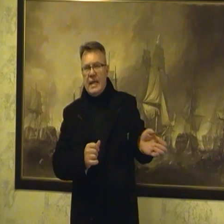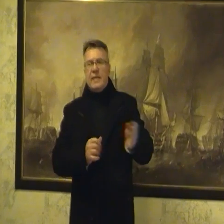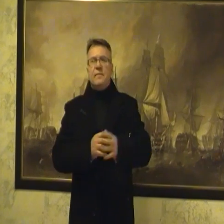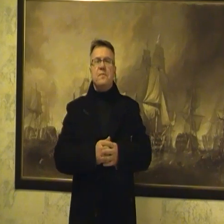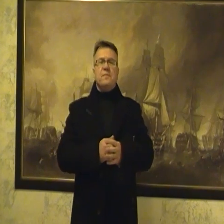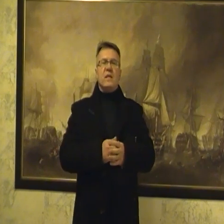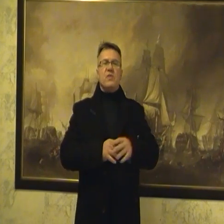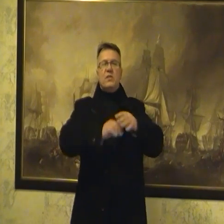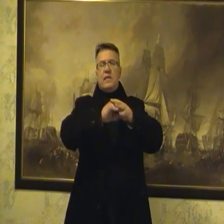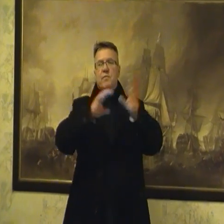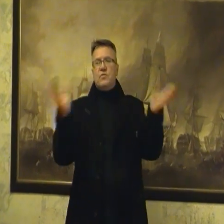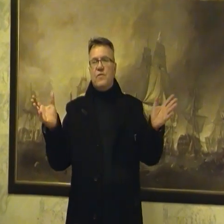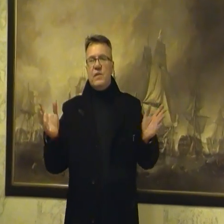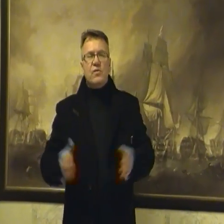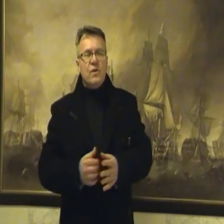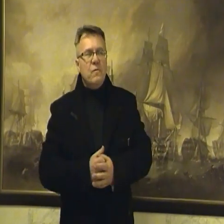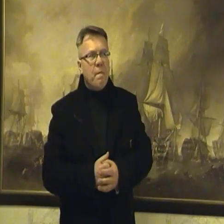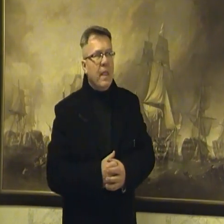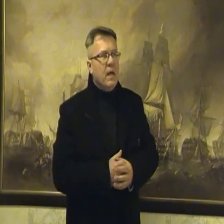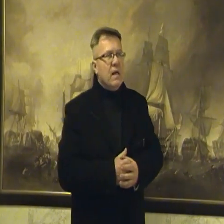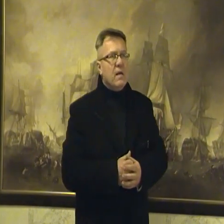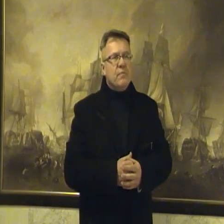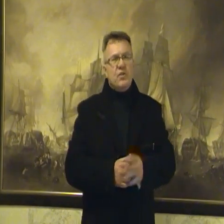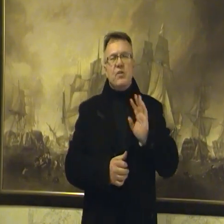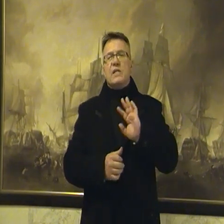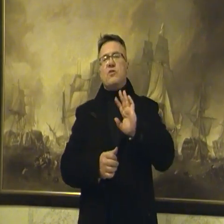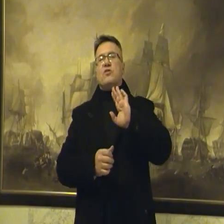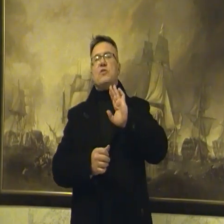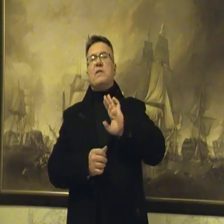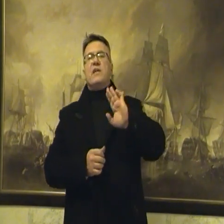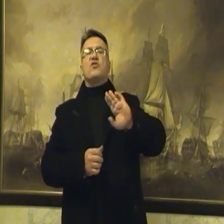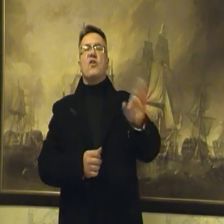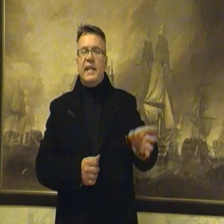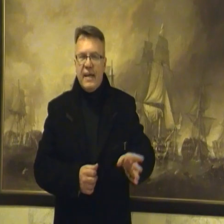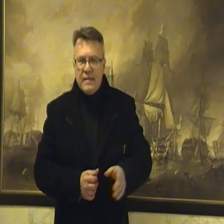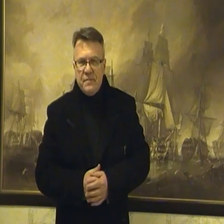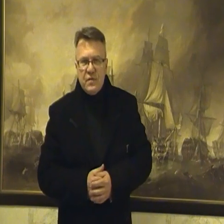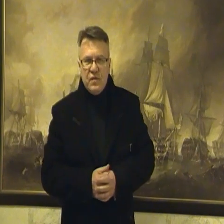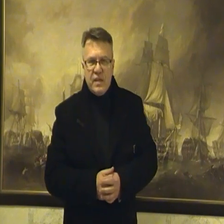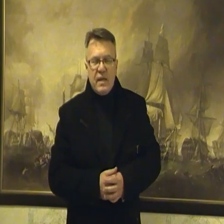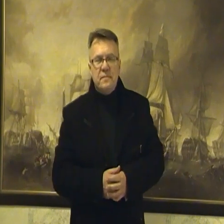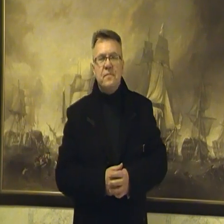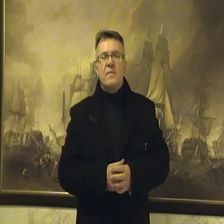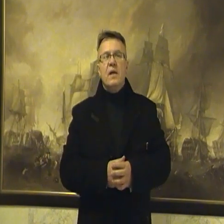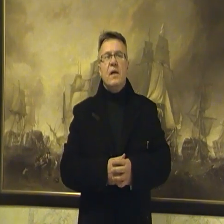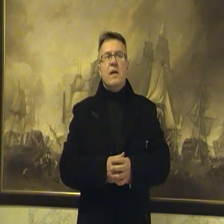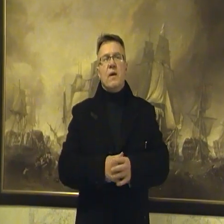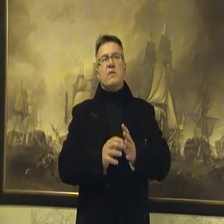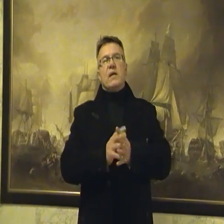Kanady. Wszędzie tam po prostu wędrują. Później okazuje się, że są na jakichś szkoleniach dziwnych. Mało